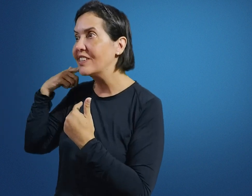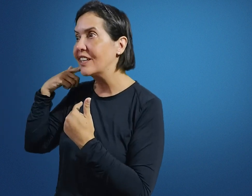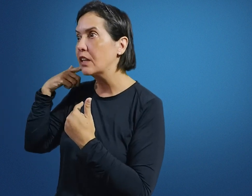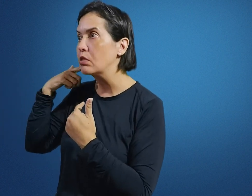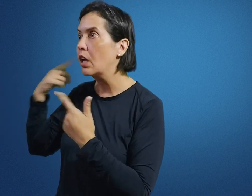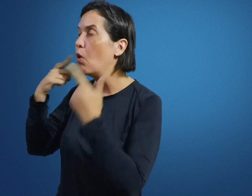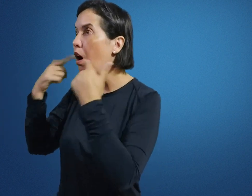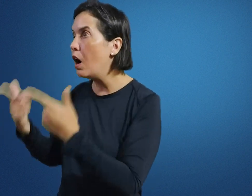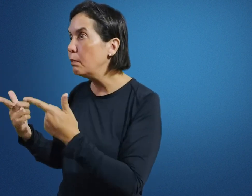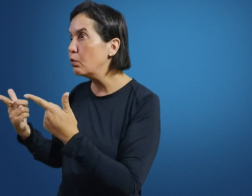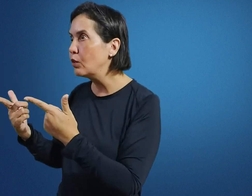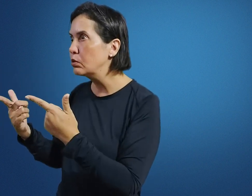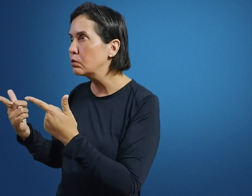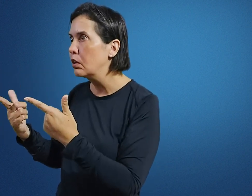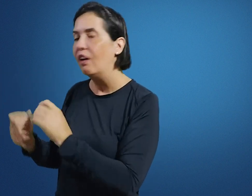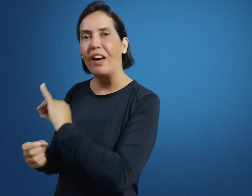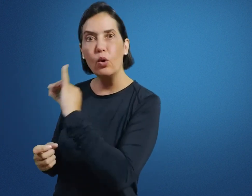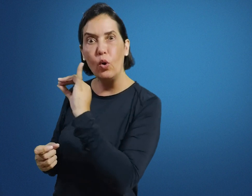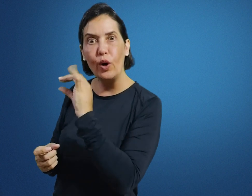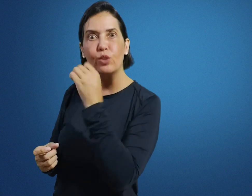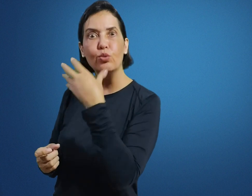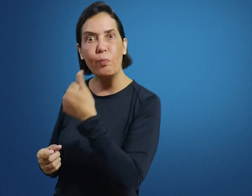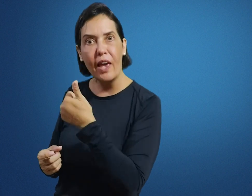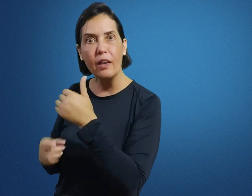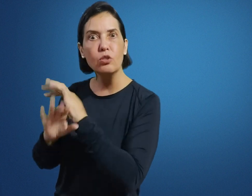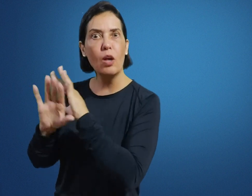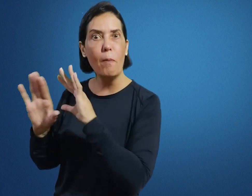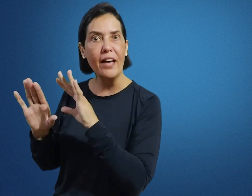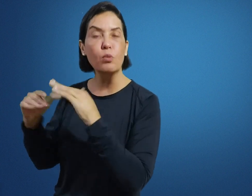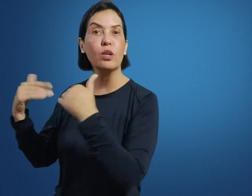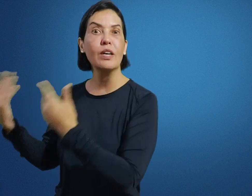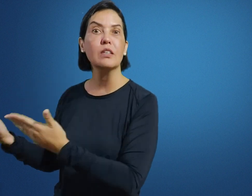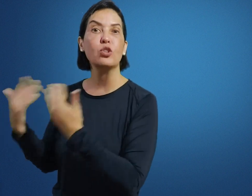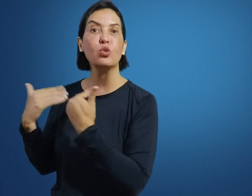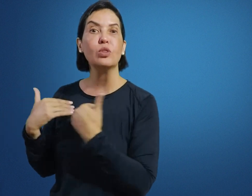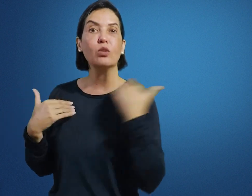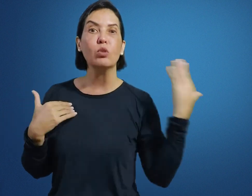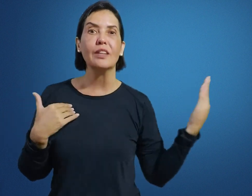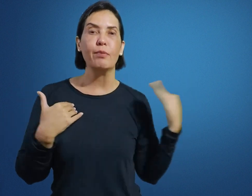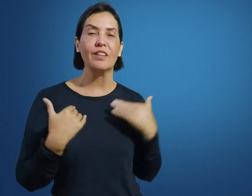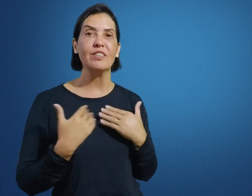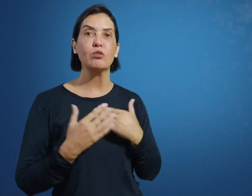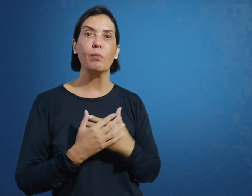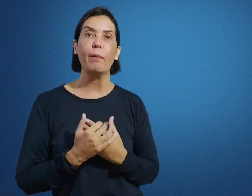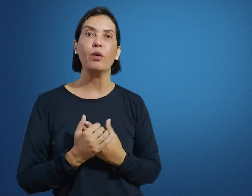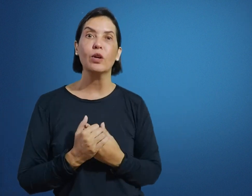fazendo a tradução, olhe para o aluno, fale, oi, tudo bem? Só o básico, porque o restante, o tradutor intérprete vai estar fazendo o seu papel enquanto